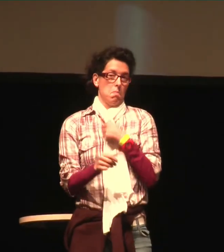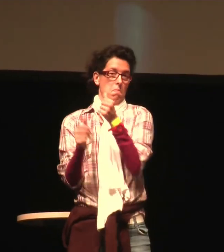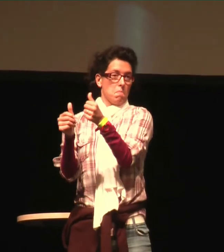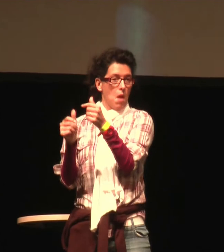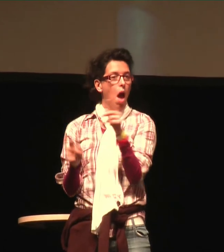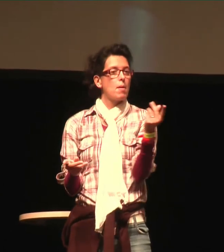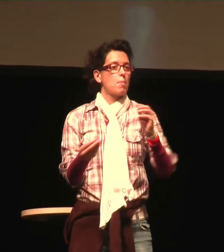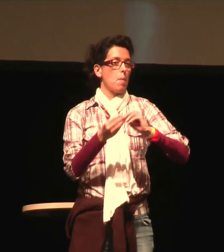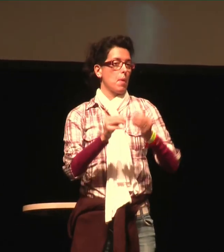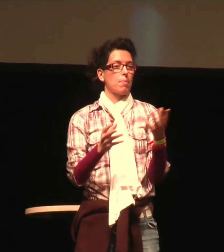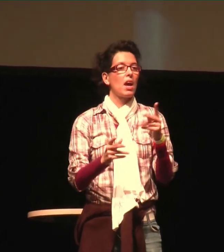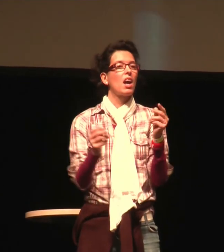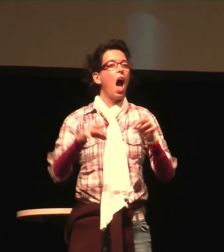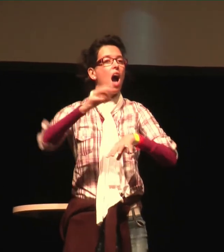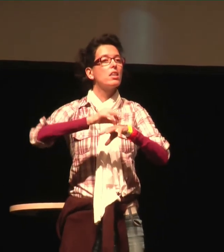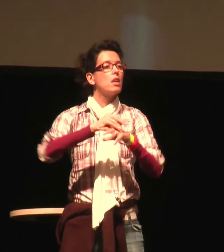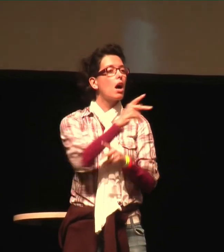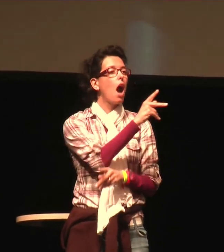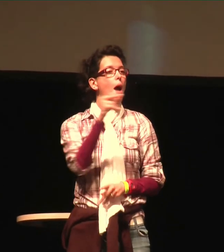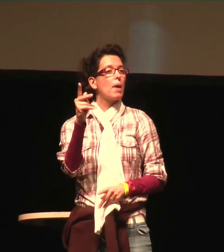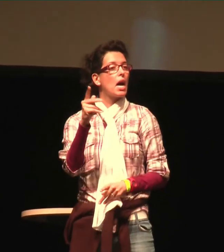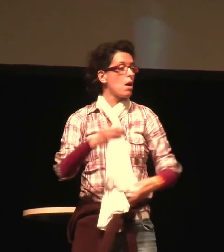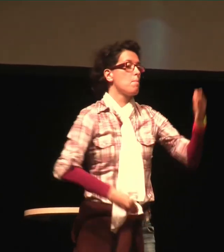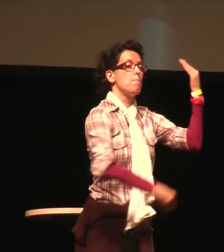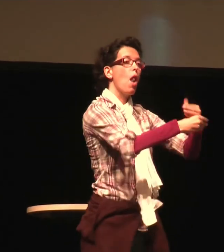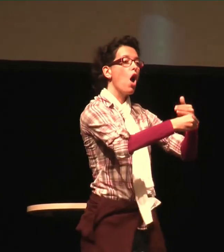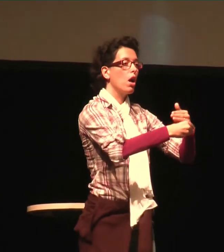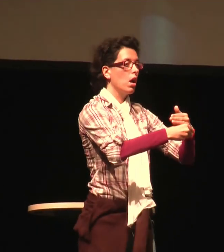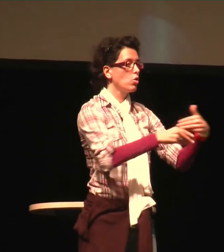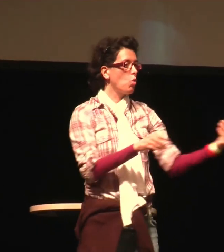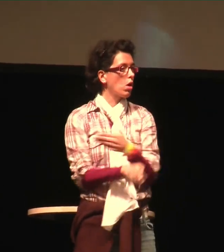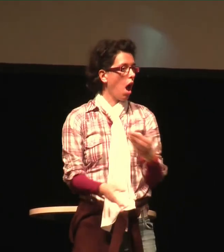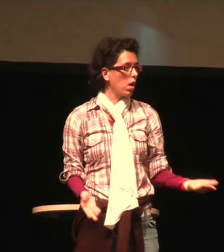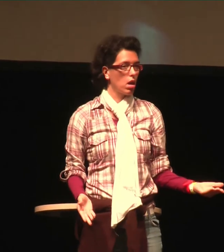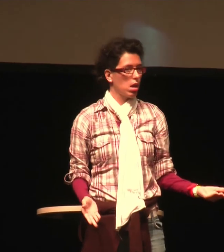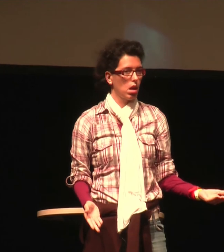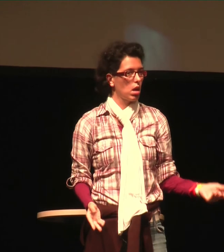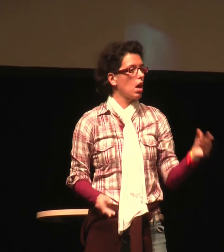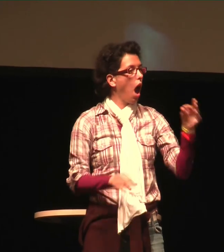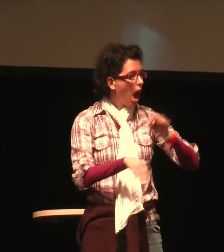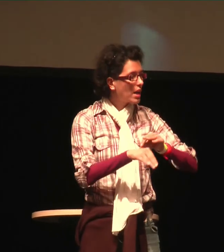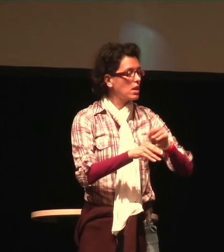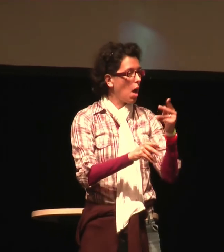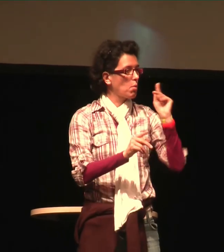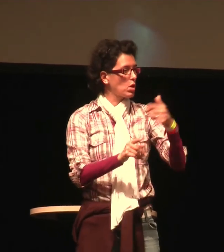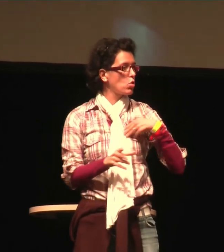Ich finde es prima, wenn zusammengearbeitet wird. Aber ich finde, dass die Ärztekammer total blockiert.